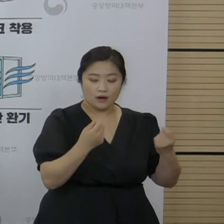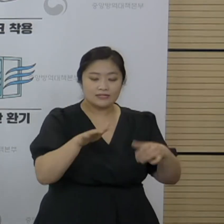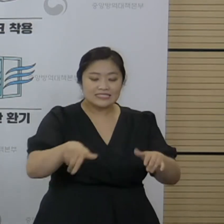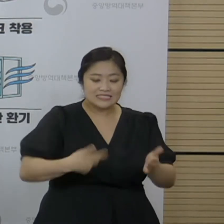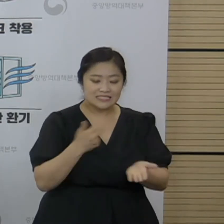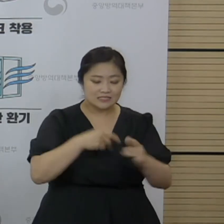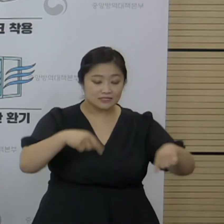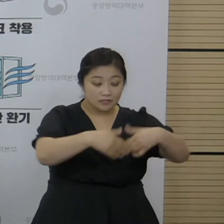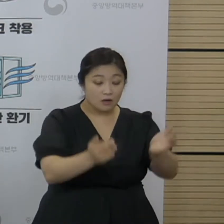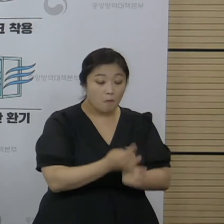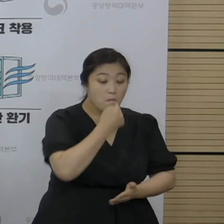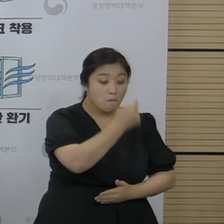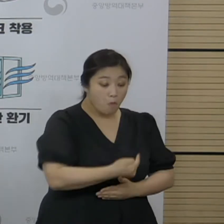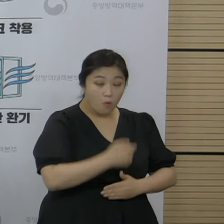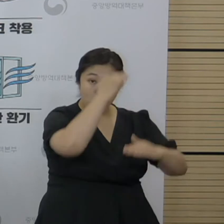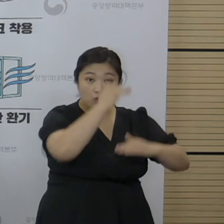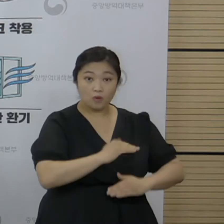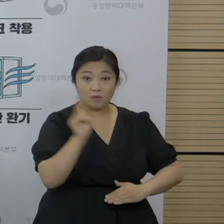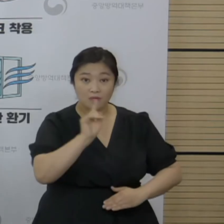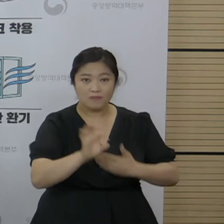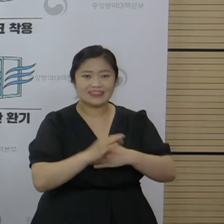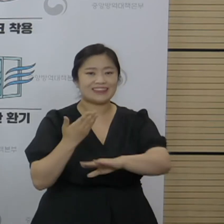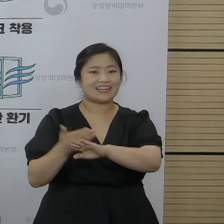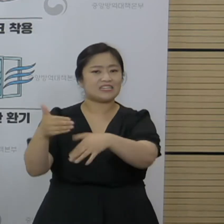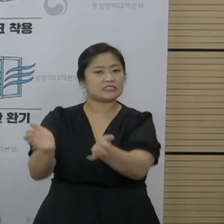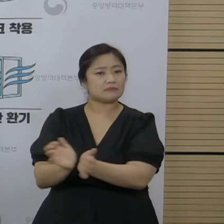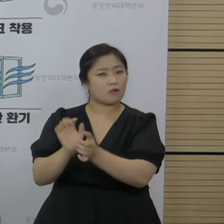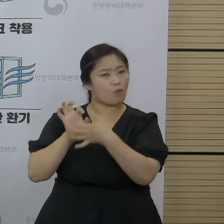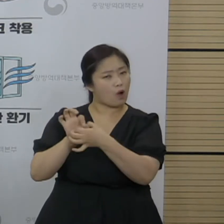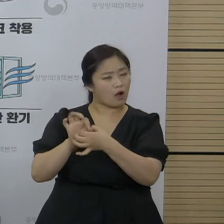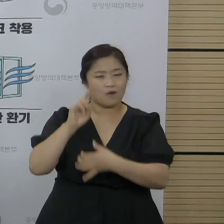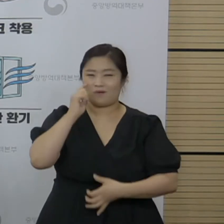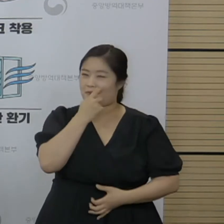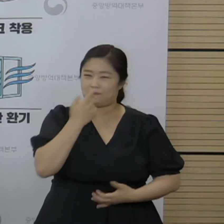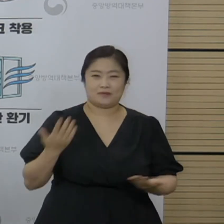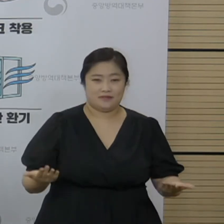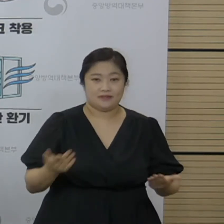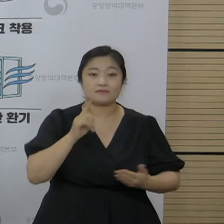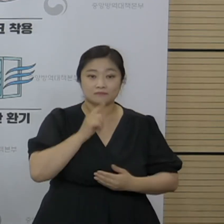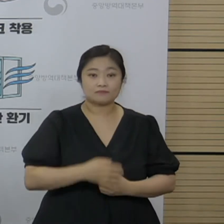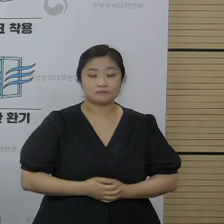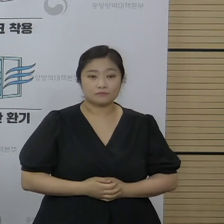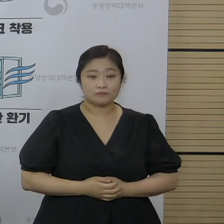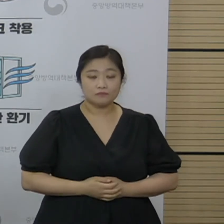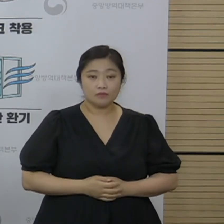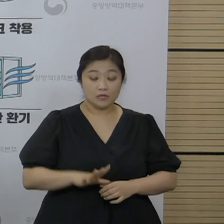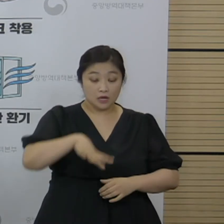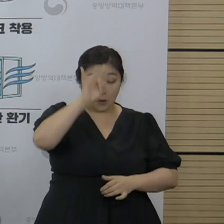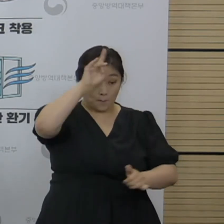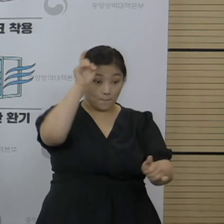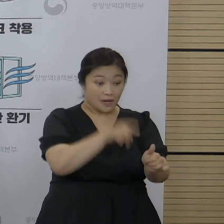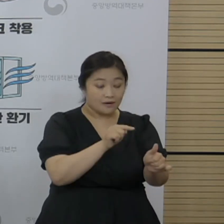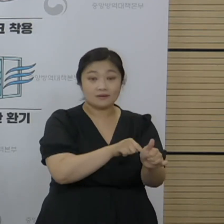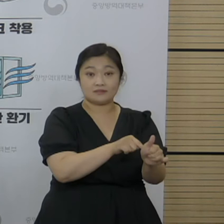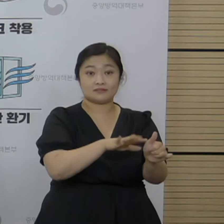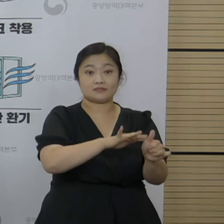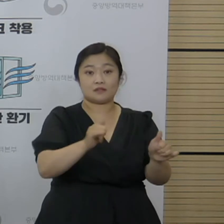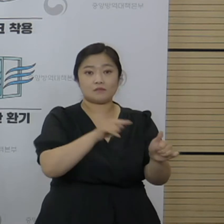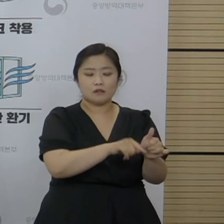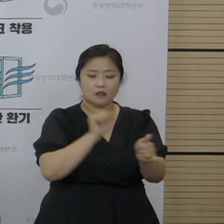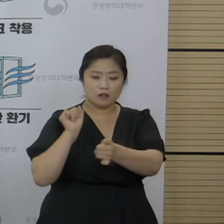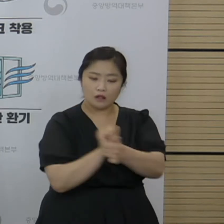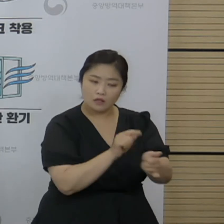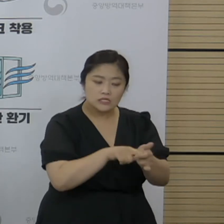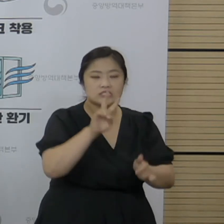조사돼서 보고된 바에 따르면 다른 집단하고 관련성이 아직 확인되지 않았습니다. 최초 확진자, 지표 환자에 있어서 감염